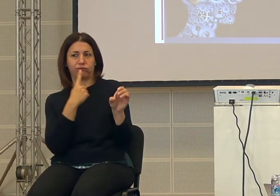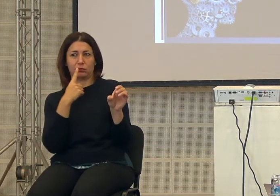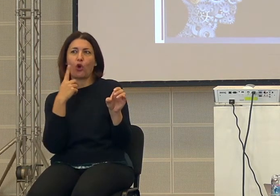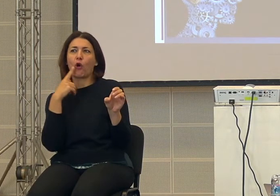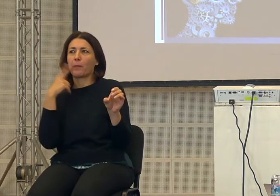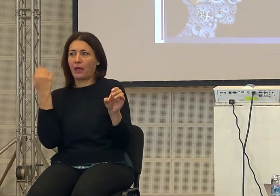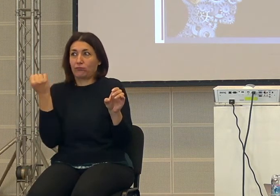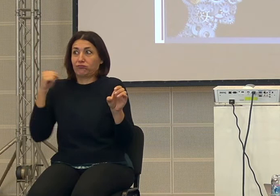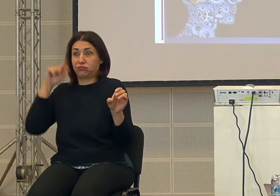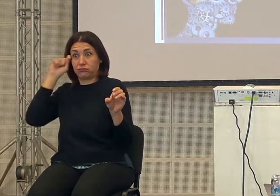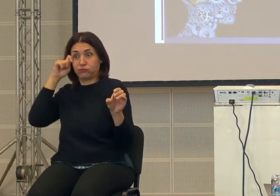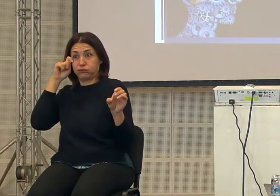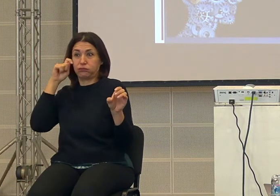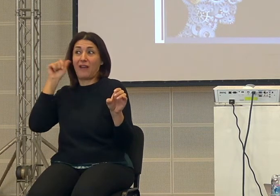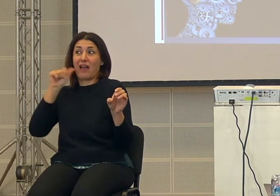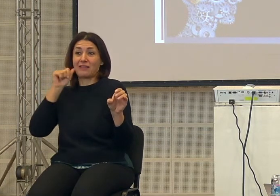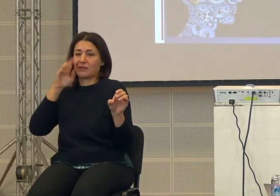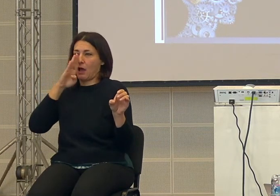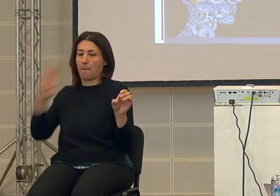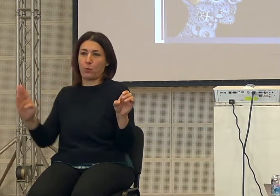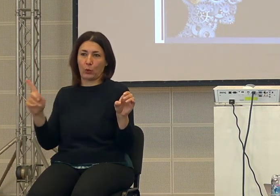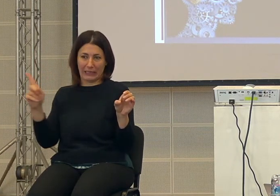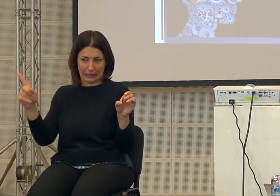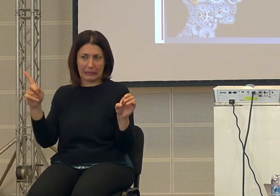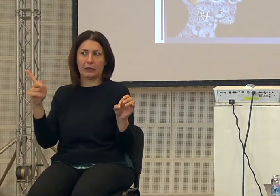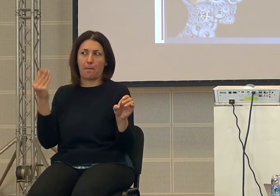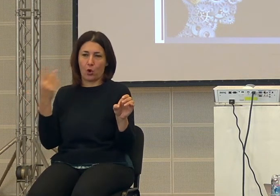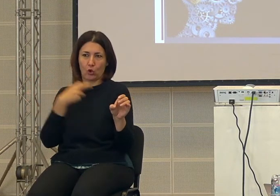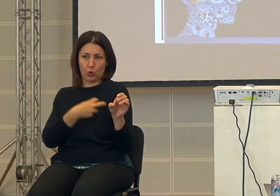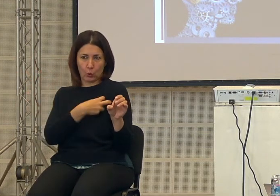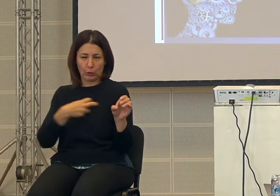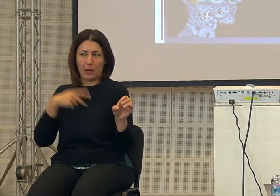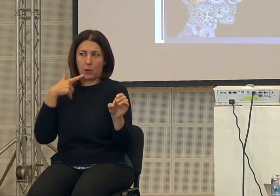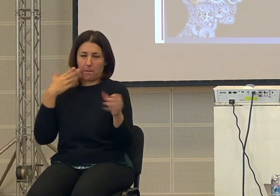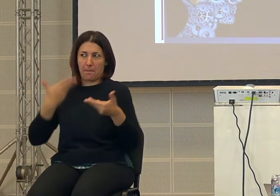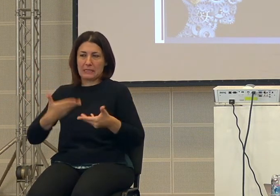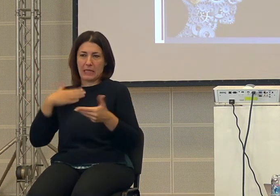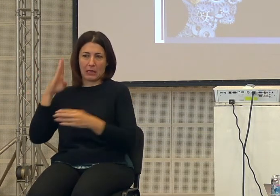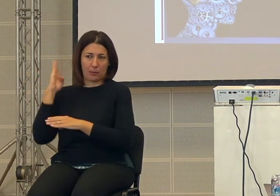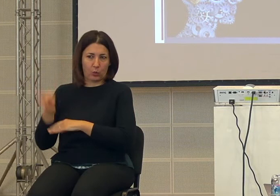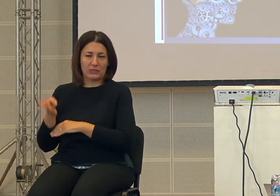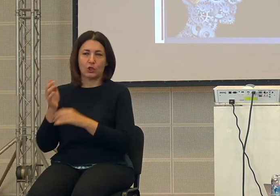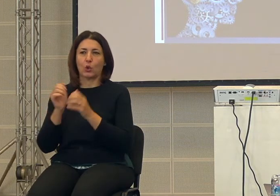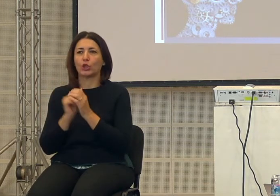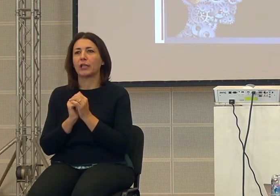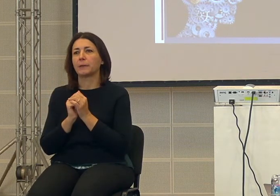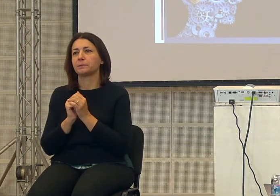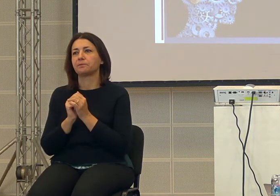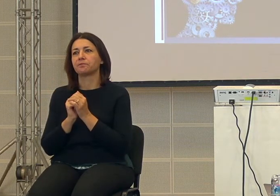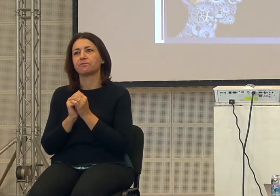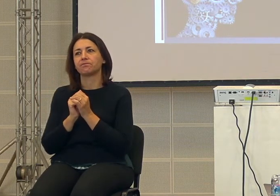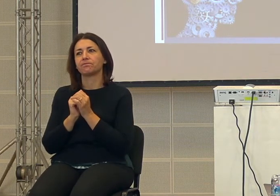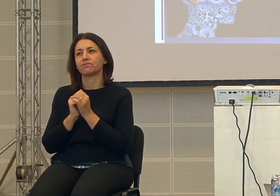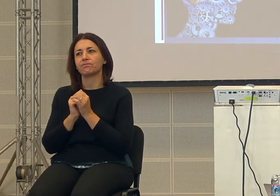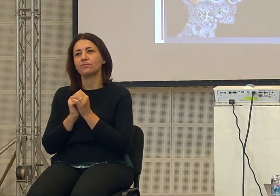maestà tant'è che i falsari venivano puniti in maniera molto crudele e molto pesante ecco questa è la diciamo